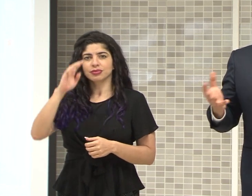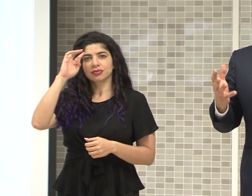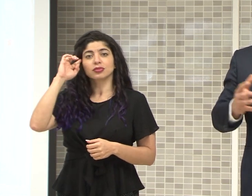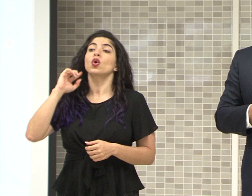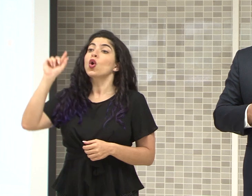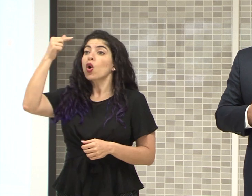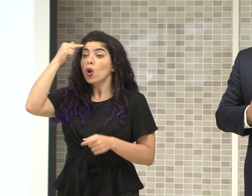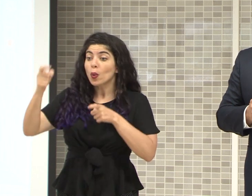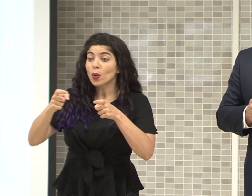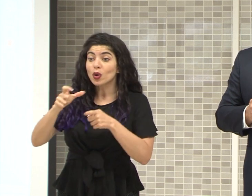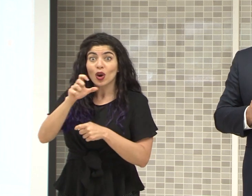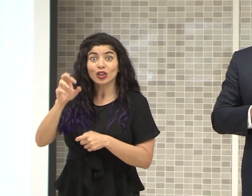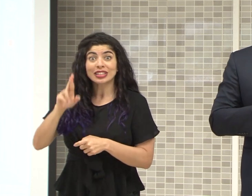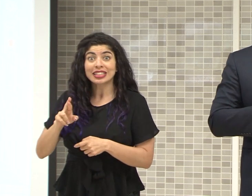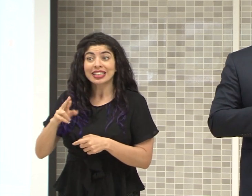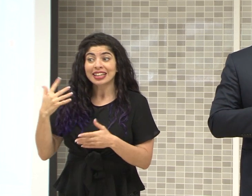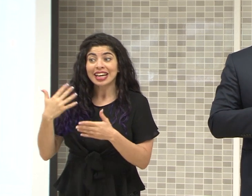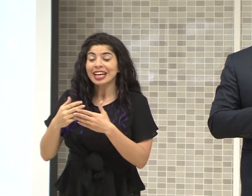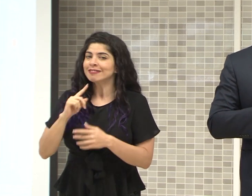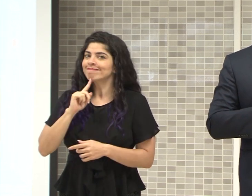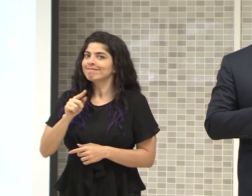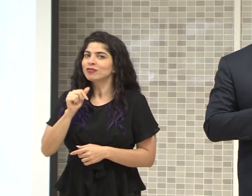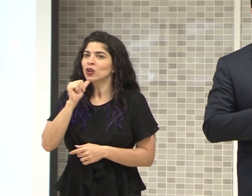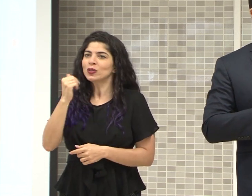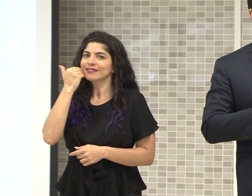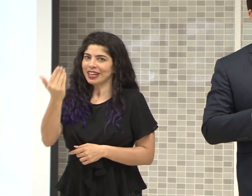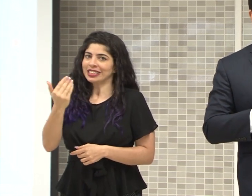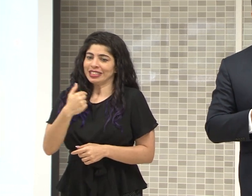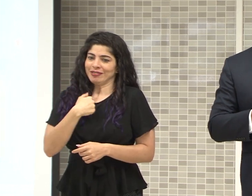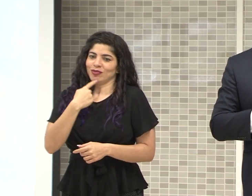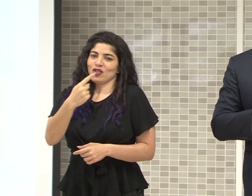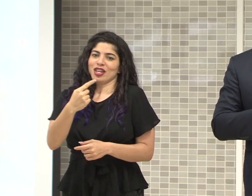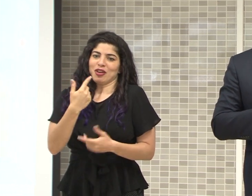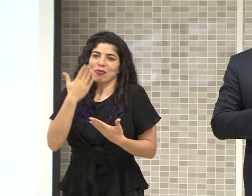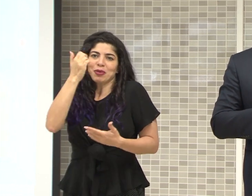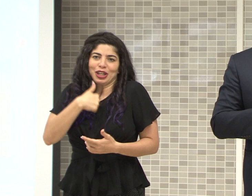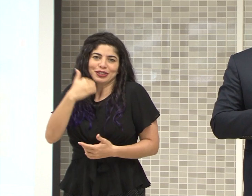Gobernar Costa Rica no se ha vuelto fácil, se los puedo decir con conocimiento de causa.